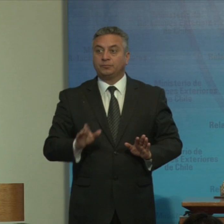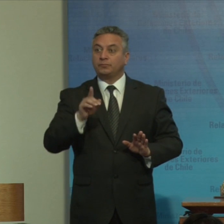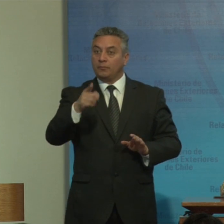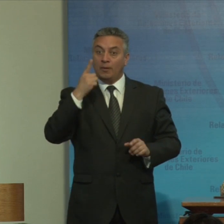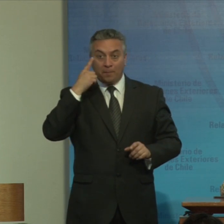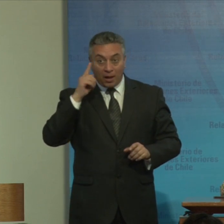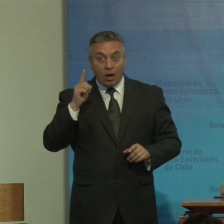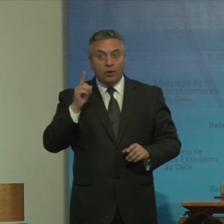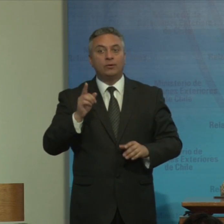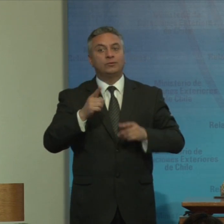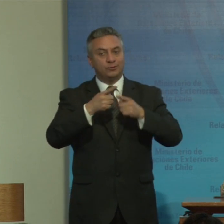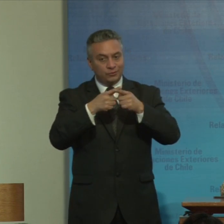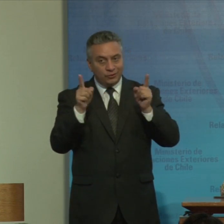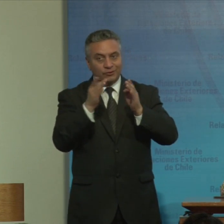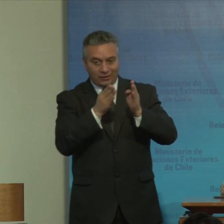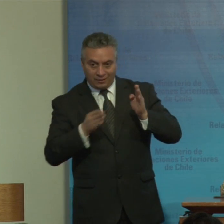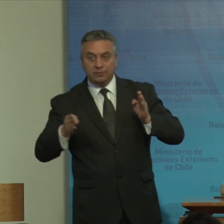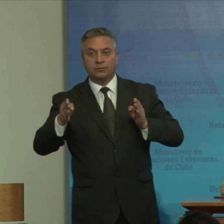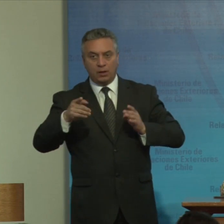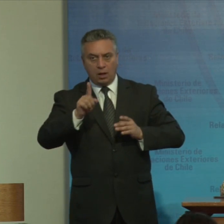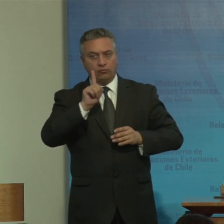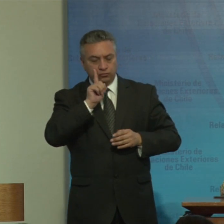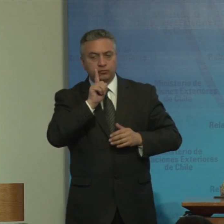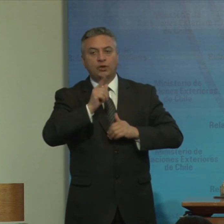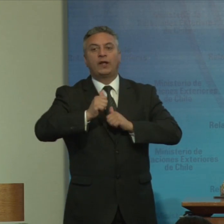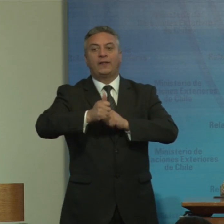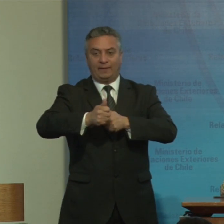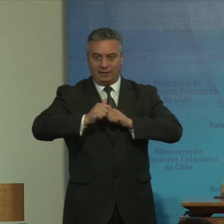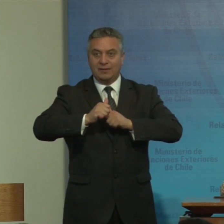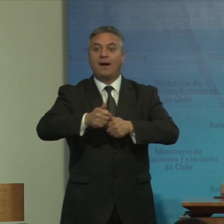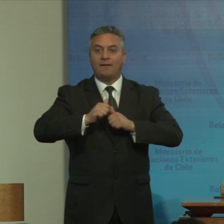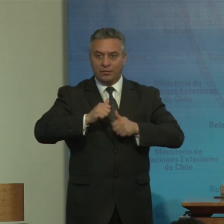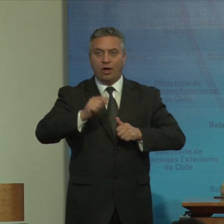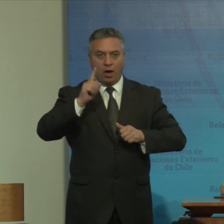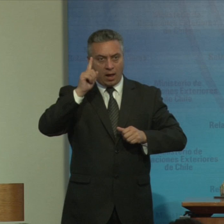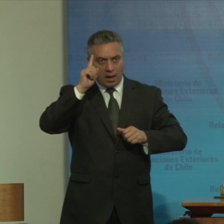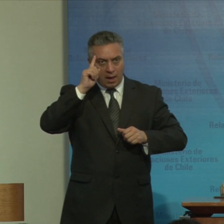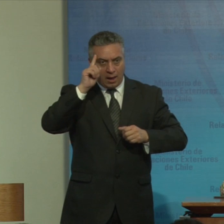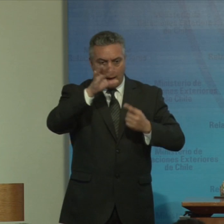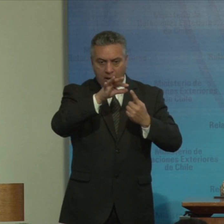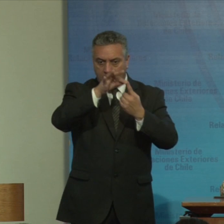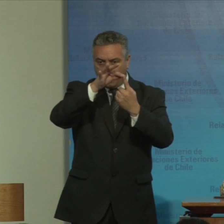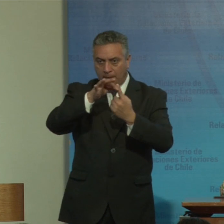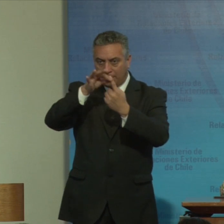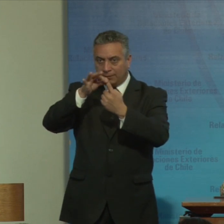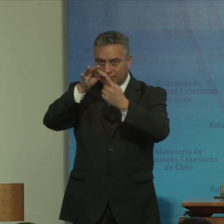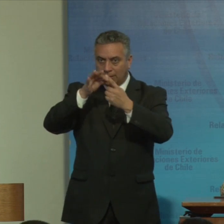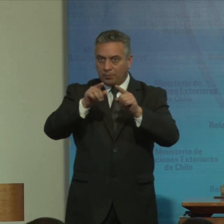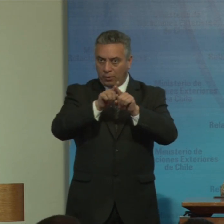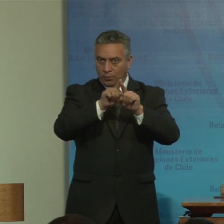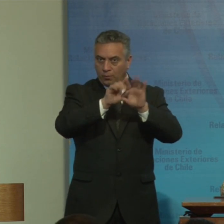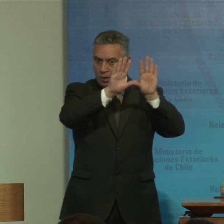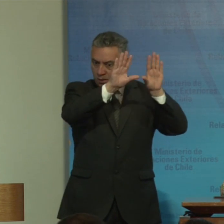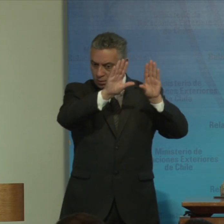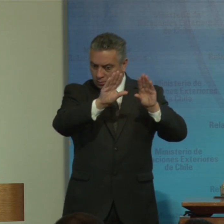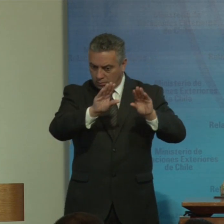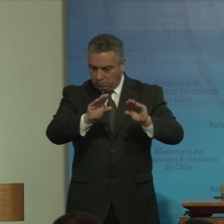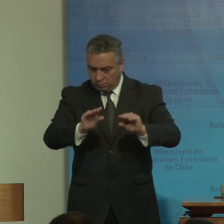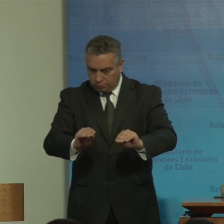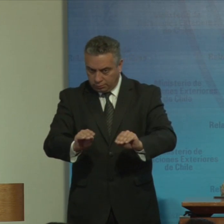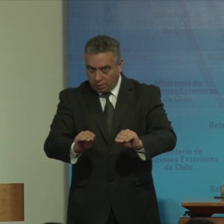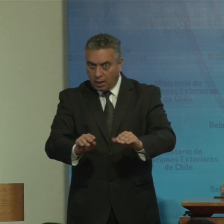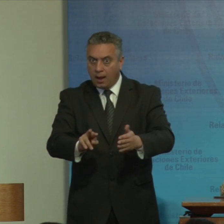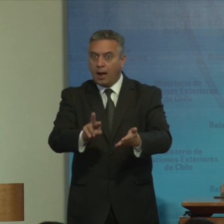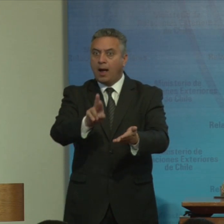lado desafíos en cuanto a aterrizar los principios y las provisiones de la convención a las